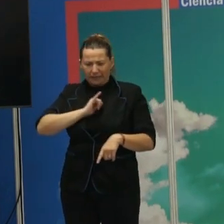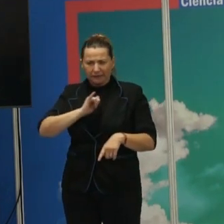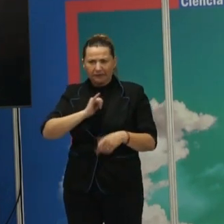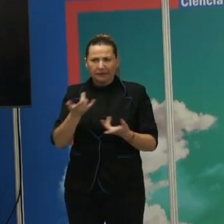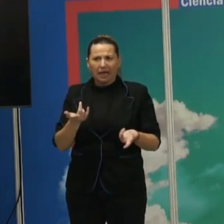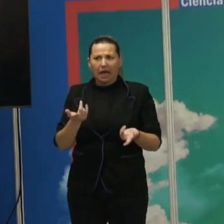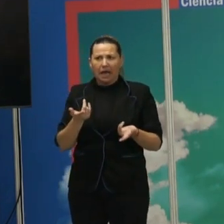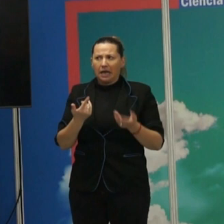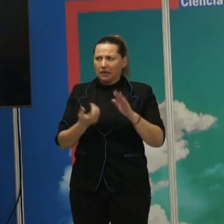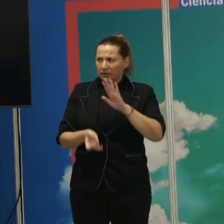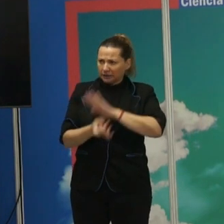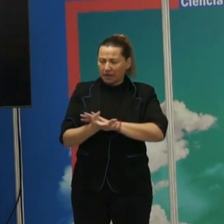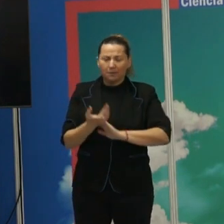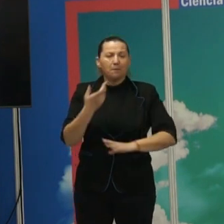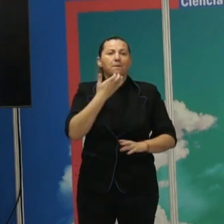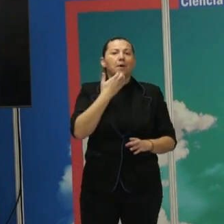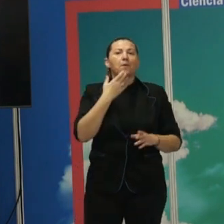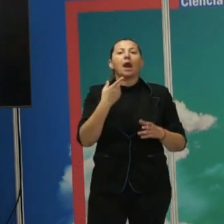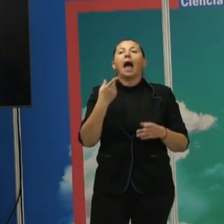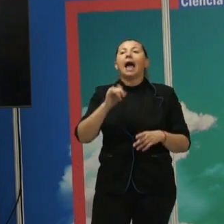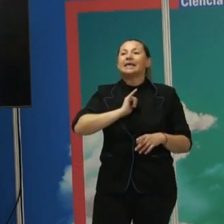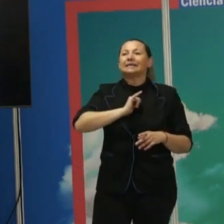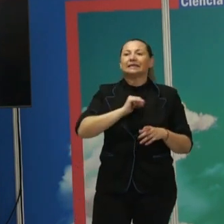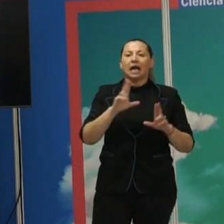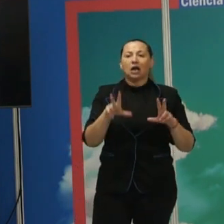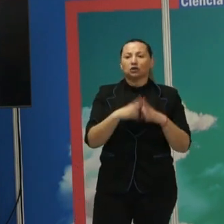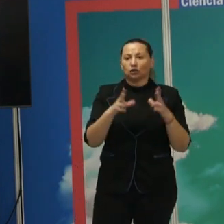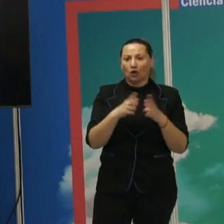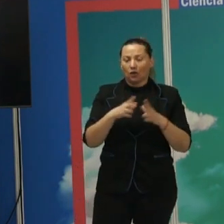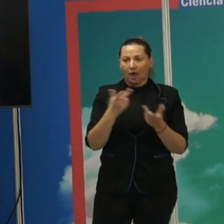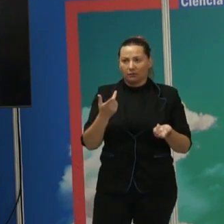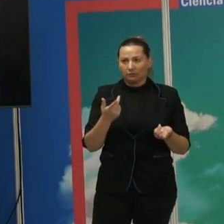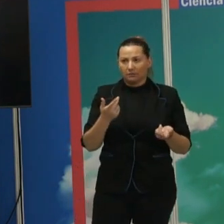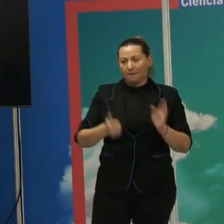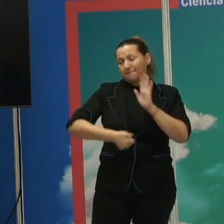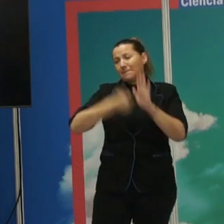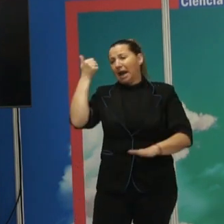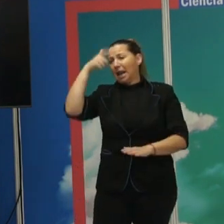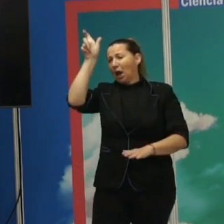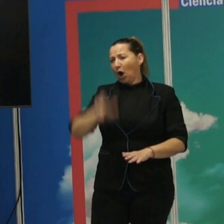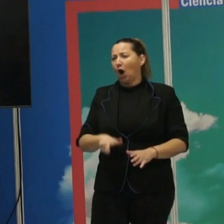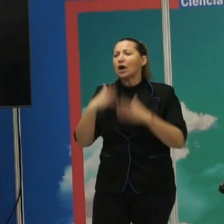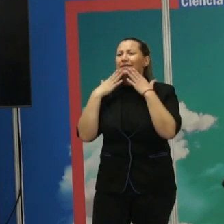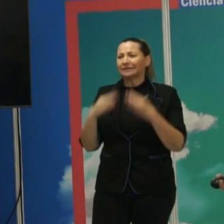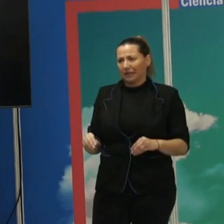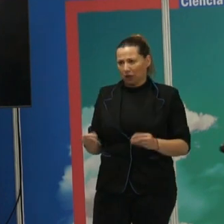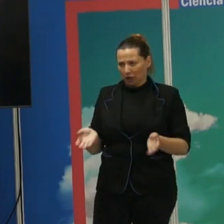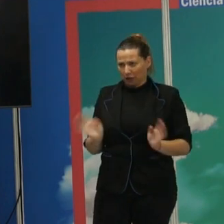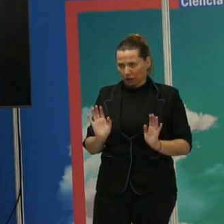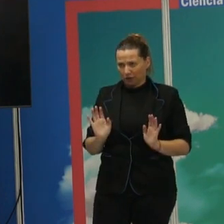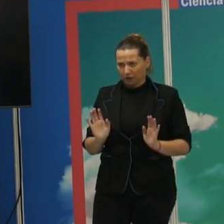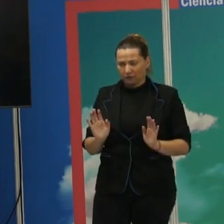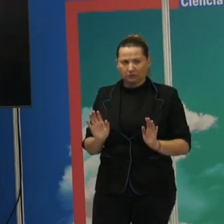es generalmente la que estudiamos los historiadores, sobre todo nosotros, los de historia antigua, infinitamente más, porque individuos tenemos pocos, no